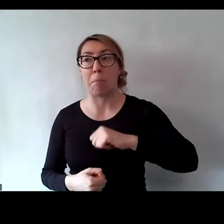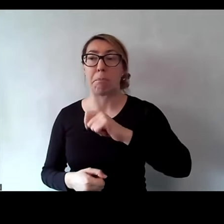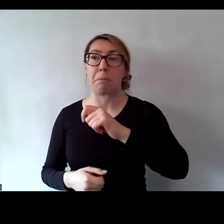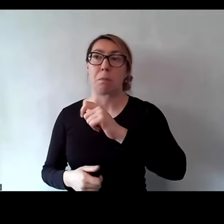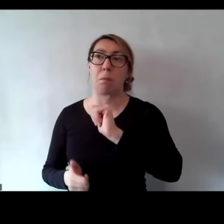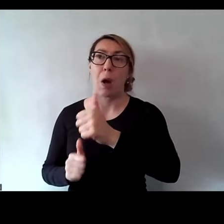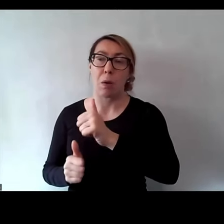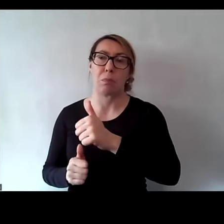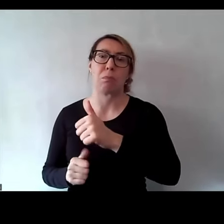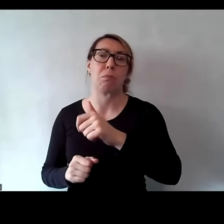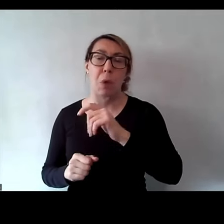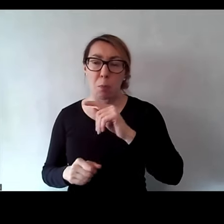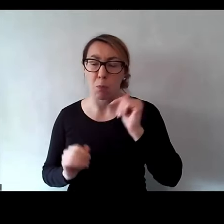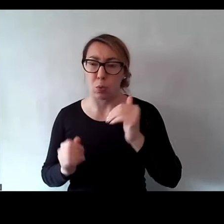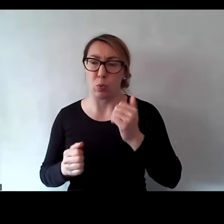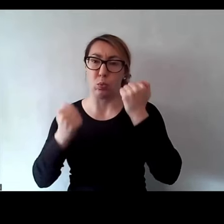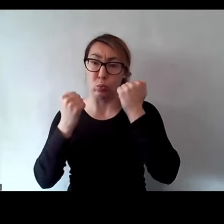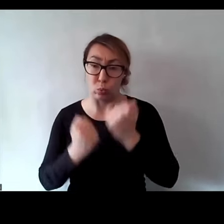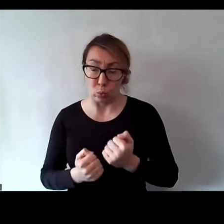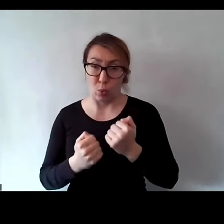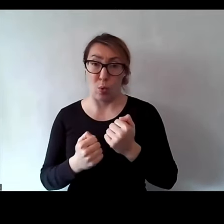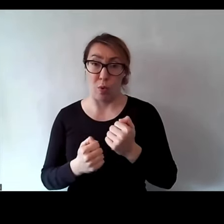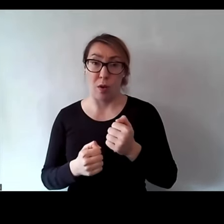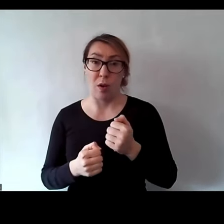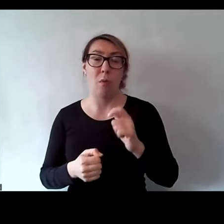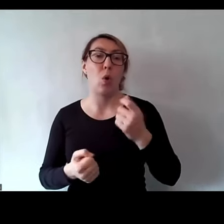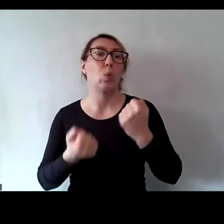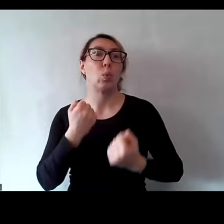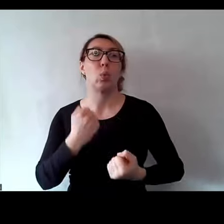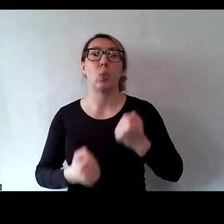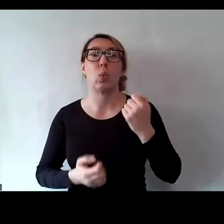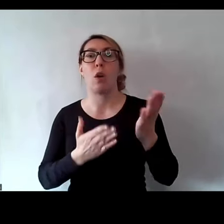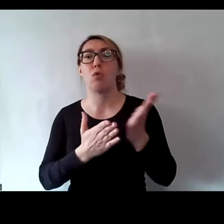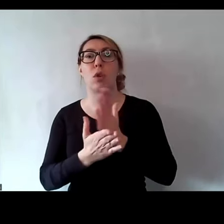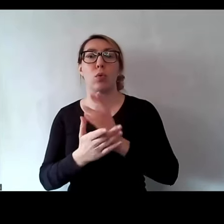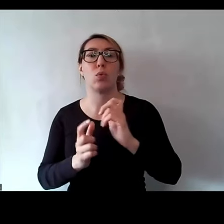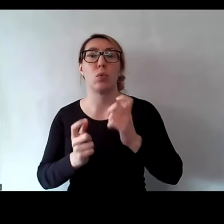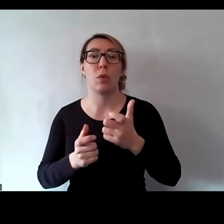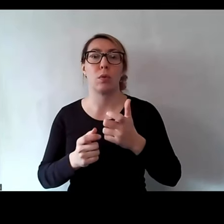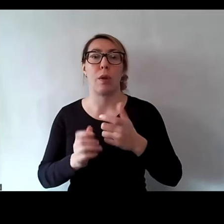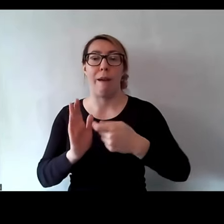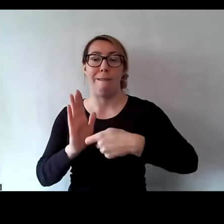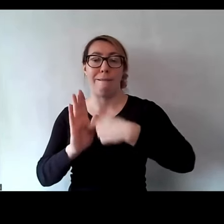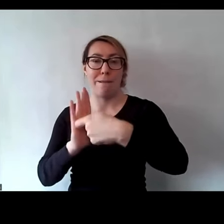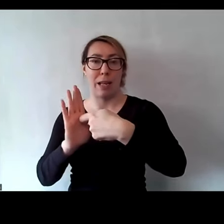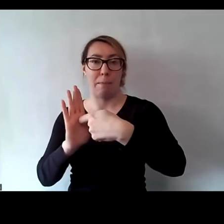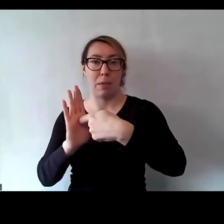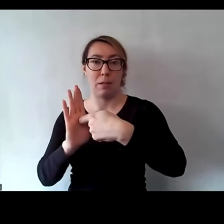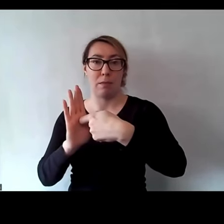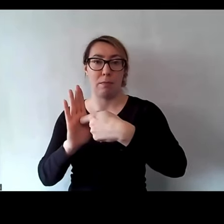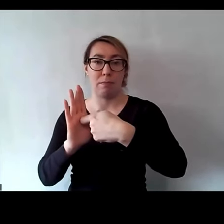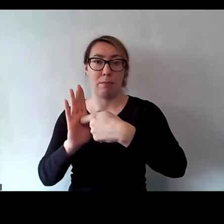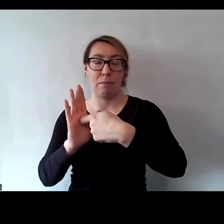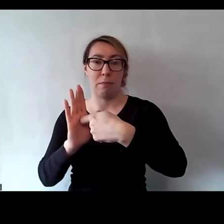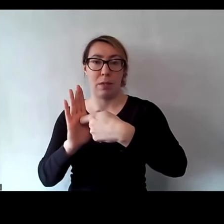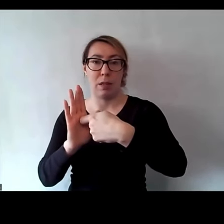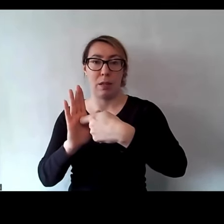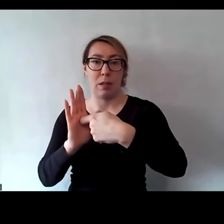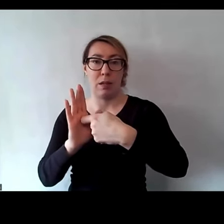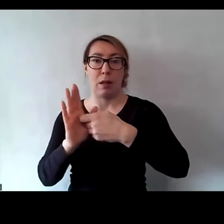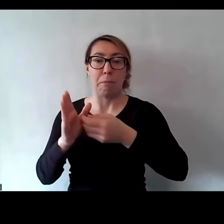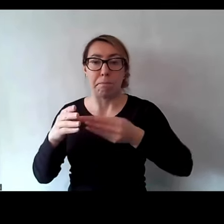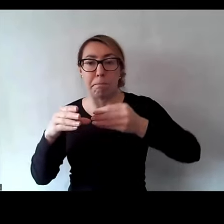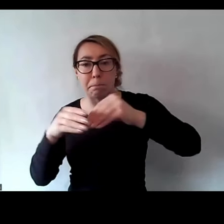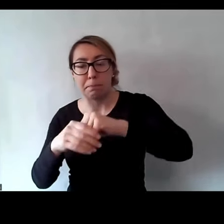to może to być sporym wyzwaniem. Myślę, że jednym z trudniejszych elementów jest zaszycie filmu i zrobienie to w taki sposób bardzo,